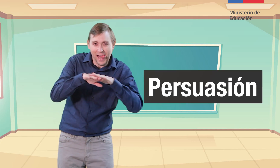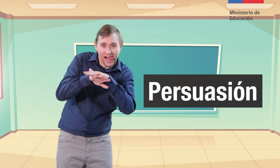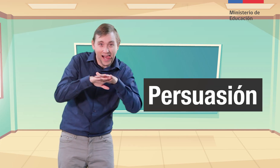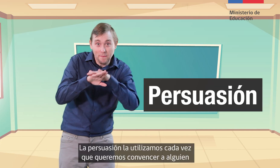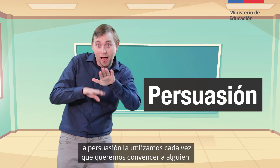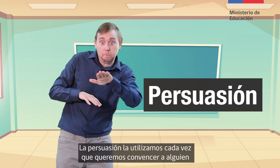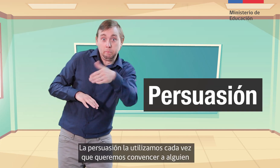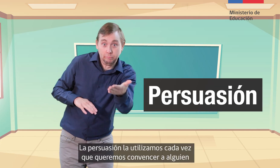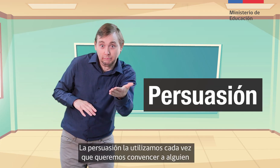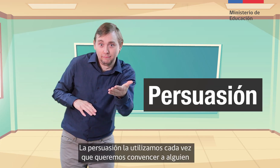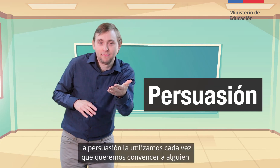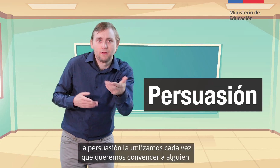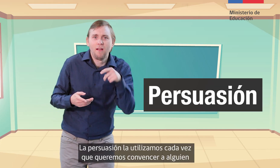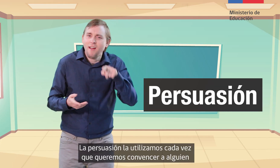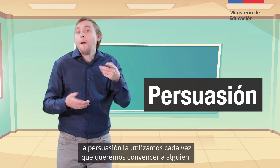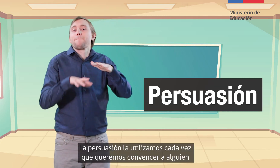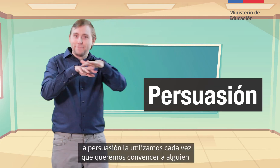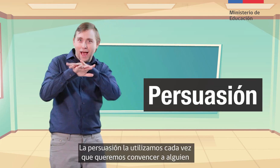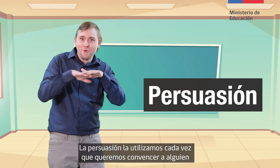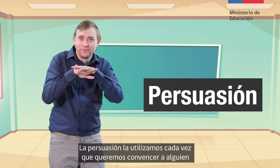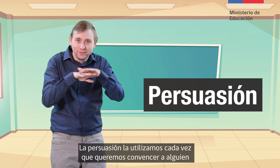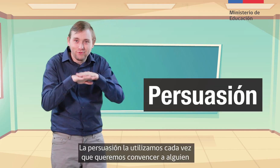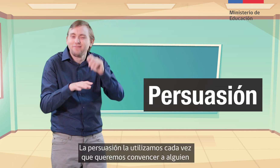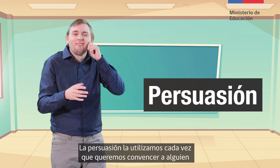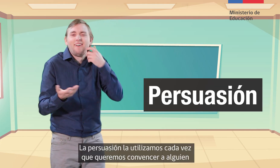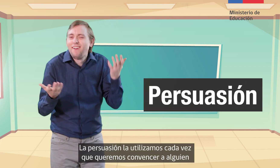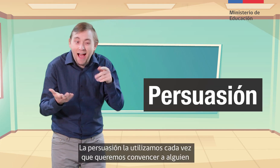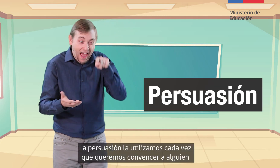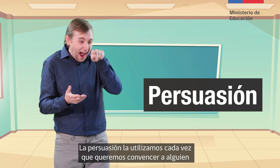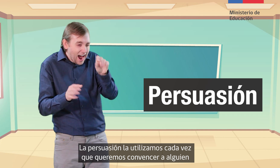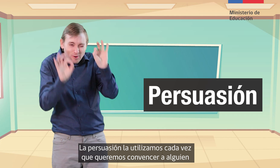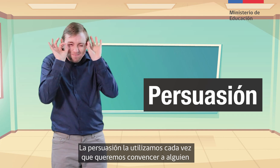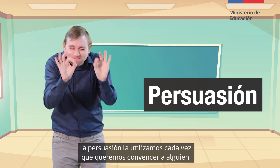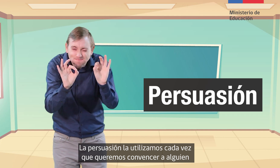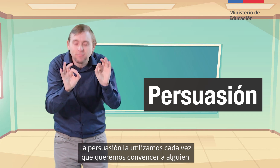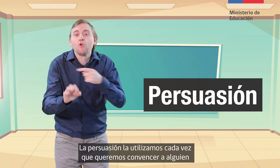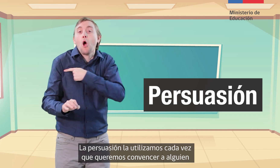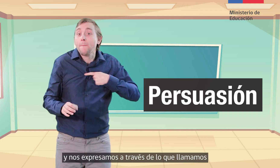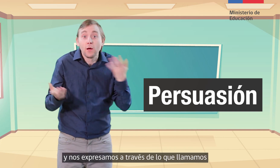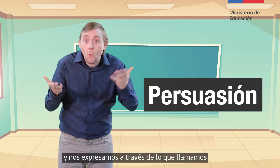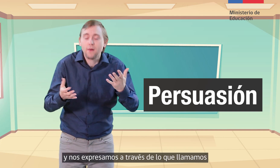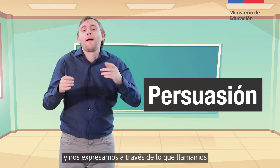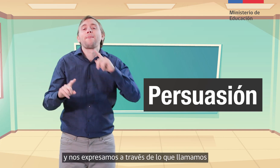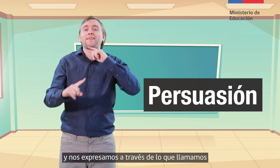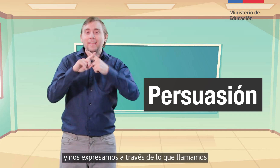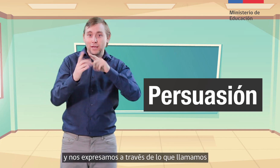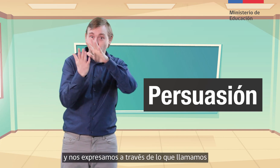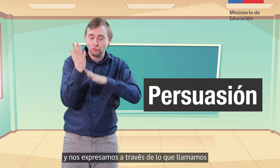La persuasión la utilizamos cada vez que queremos convencer a alguien y nos expresamos a través